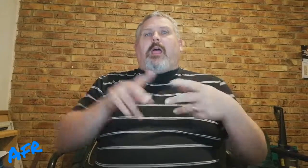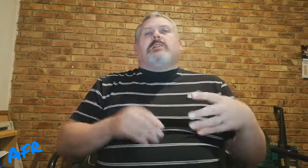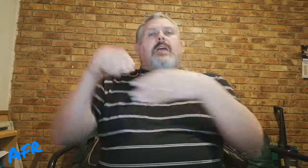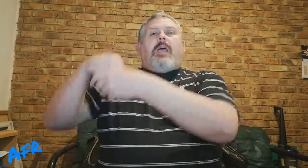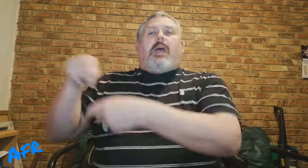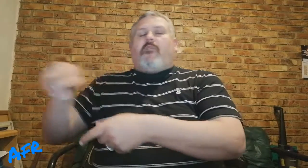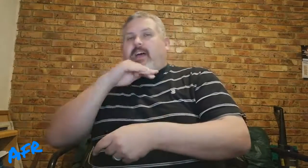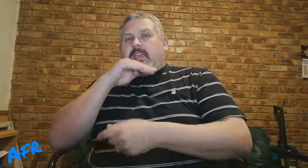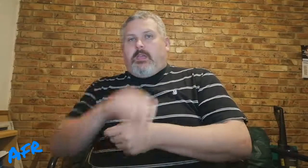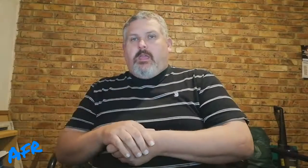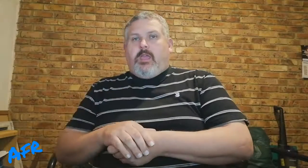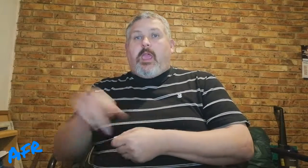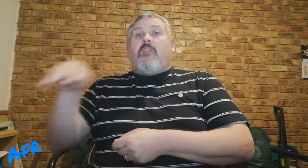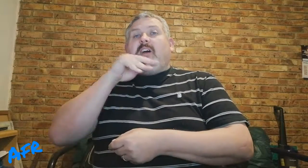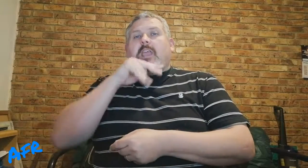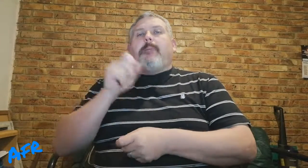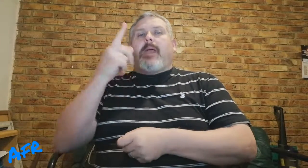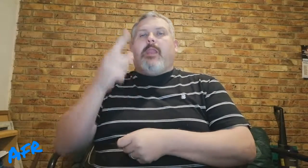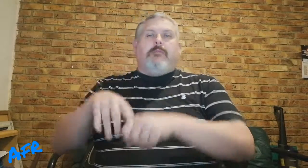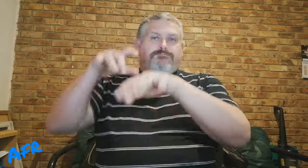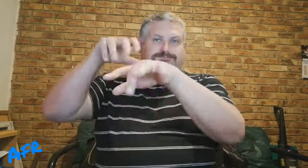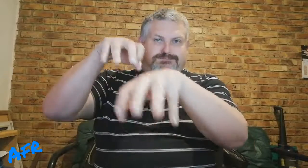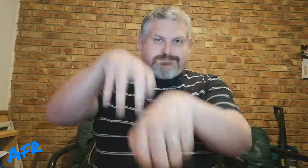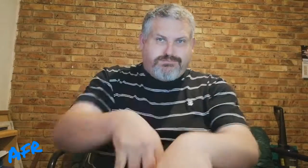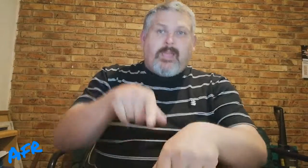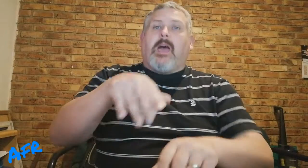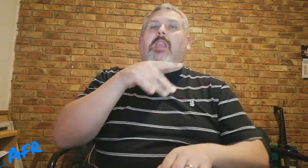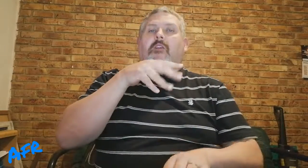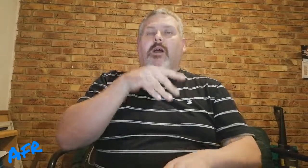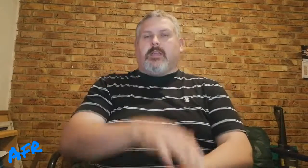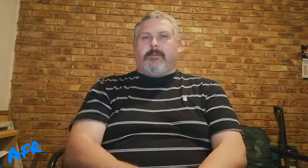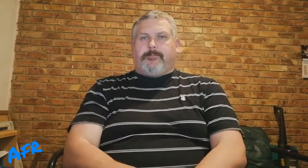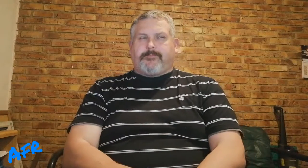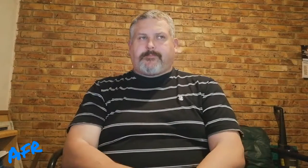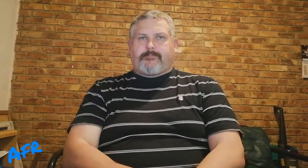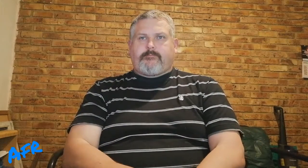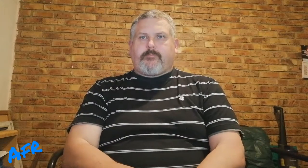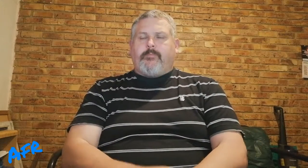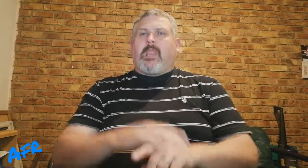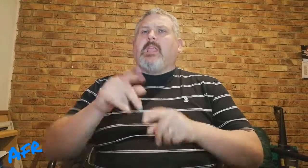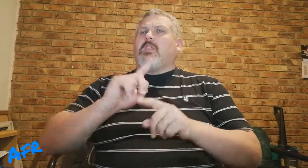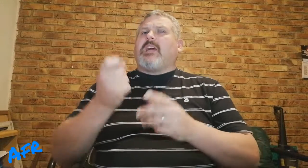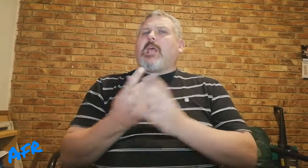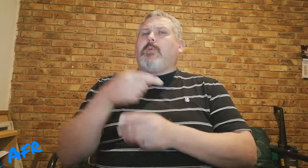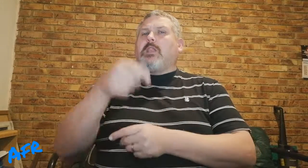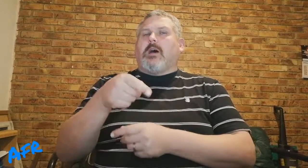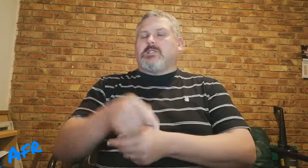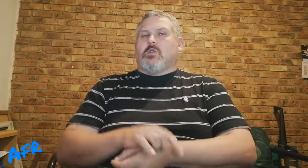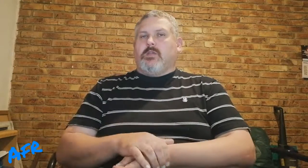En alles in die vaike, en die vaike begin in die water. Nou, wat gebeur